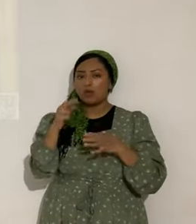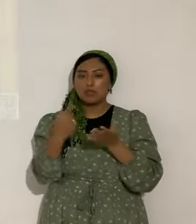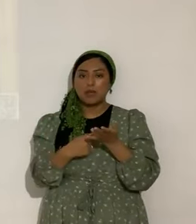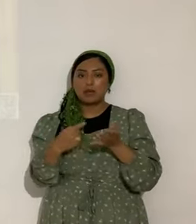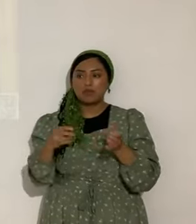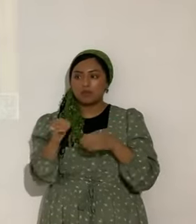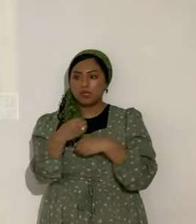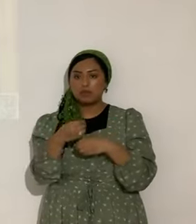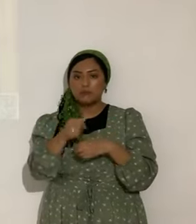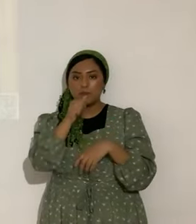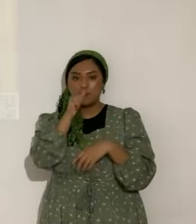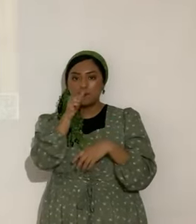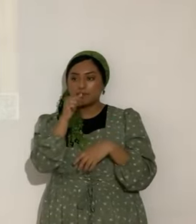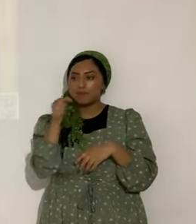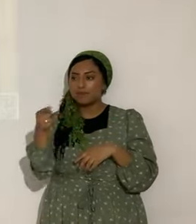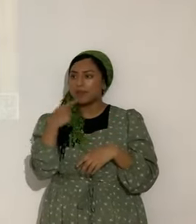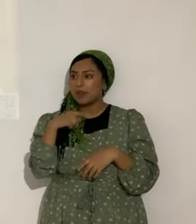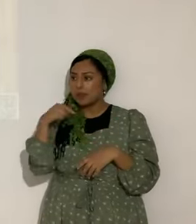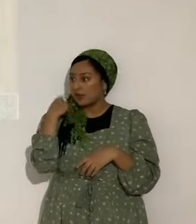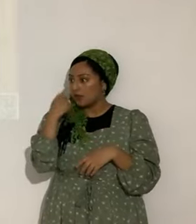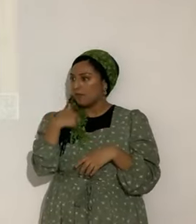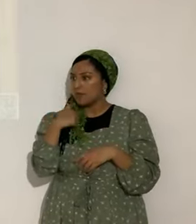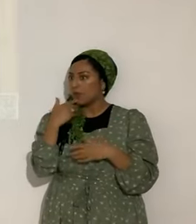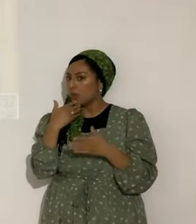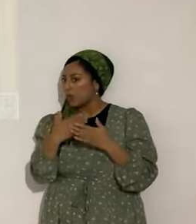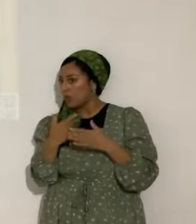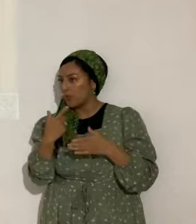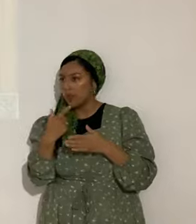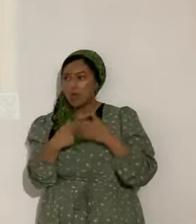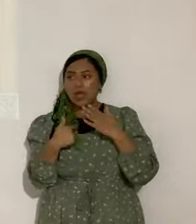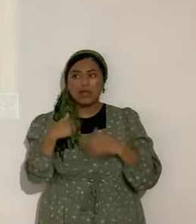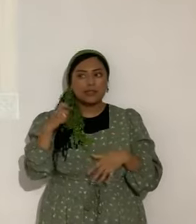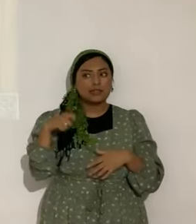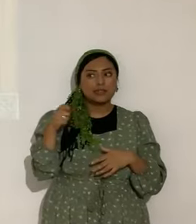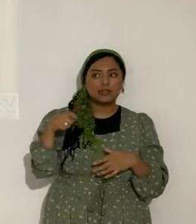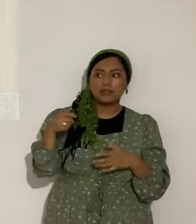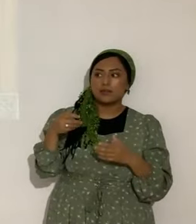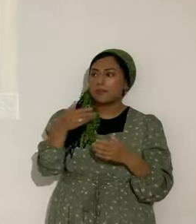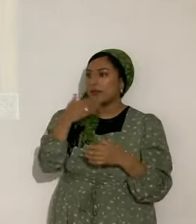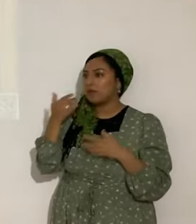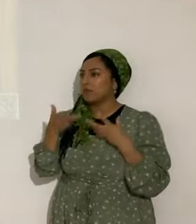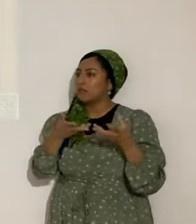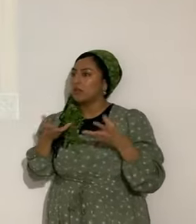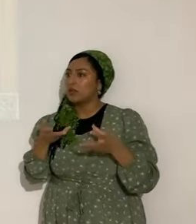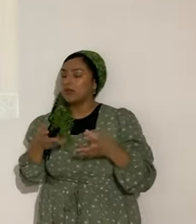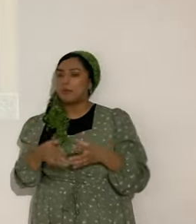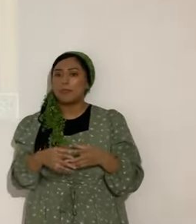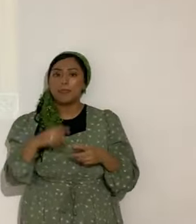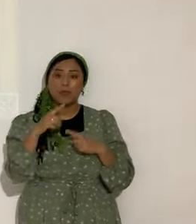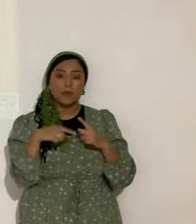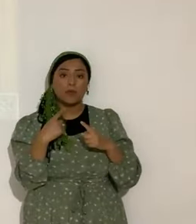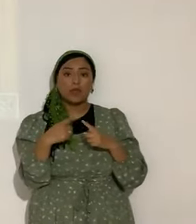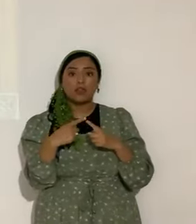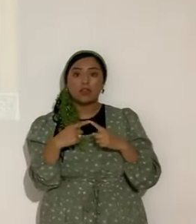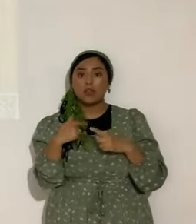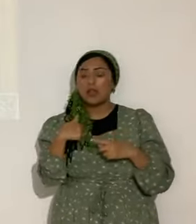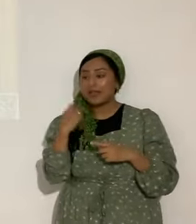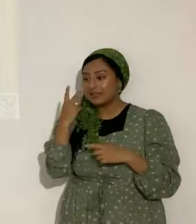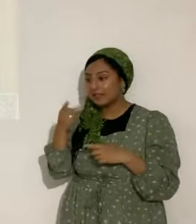Cuando vienen a visitarme. Y me dicen. ¿Me nota bien? ¿Qué necesitaré yo mejorar? Pues cuando ya noto que son crecidos.